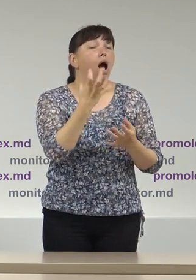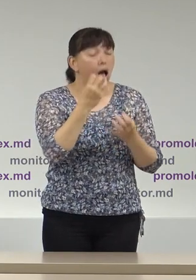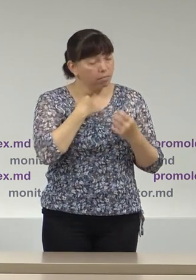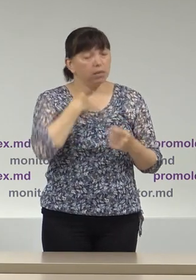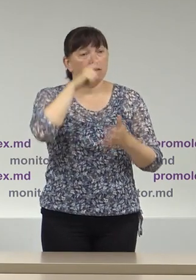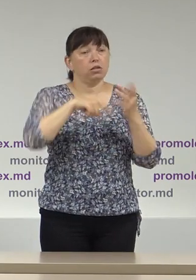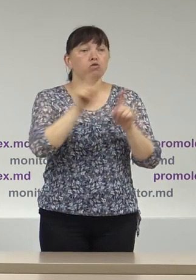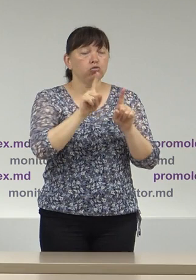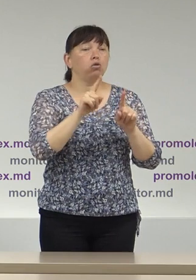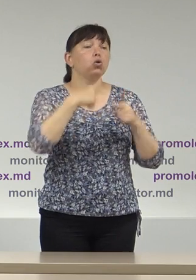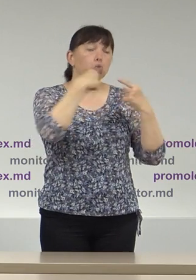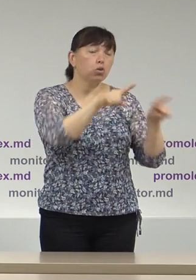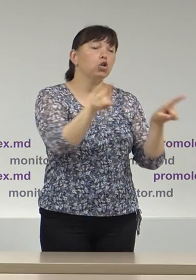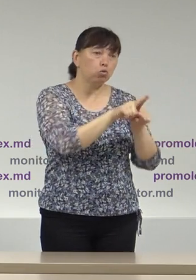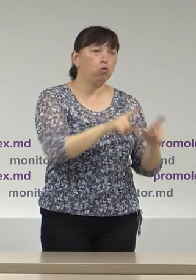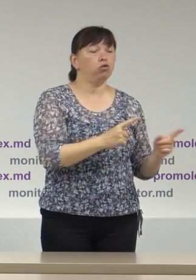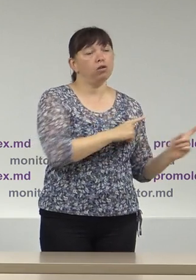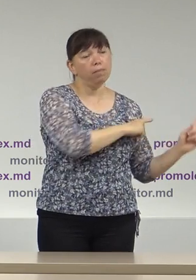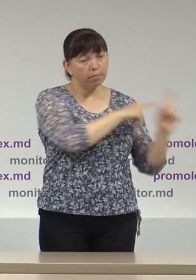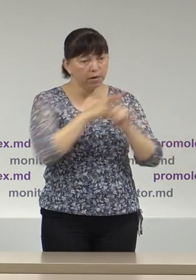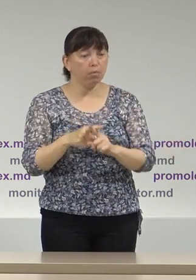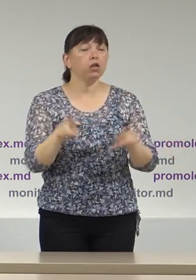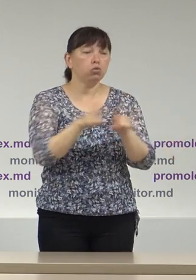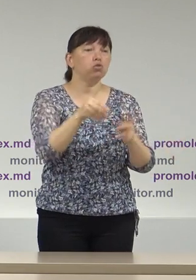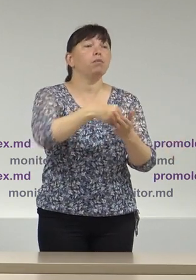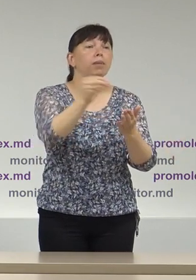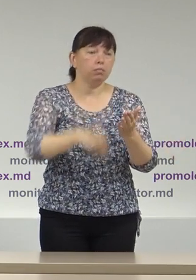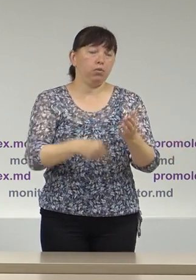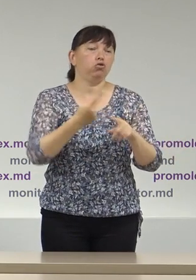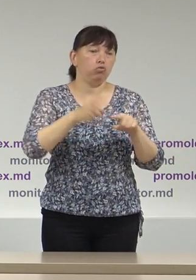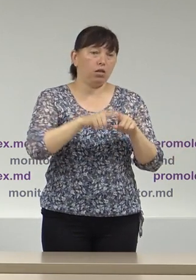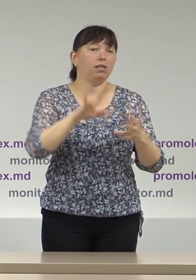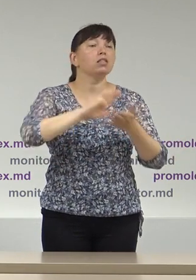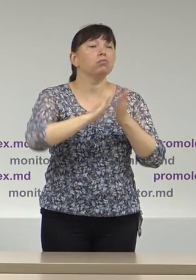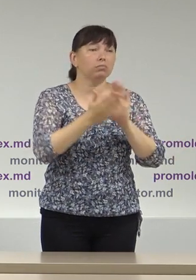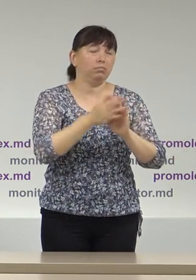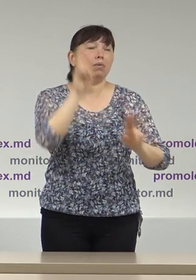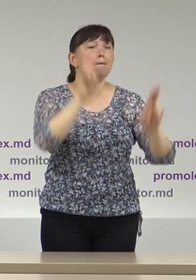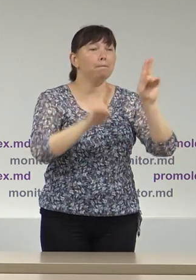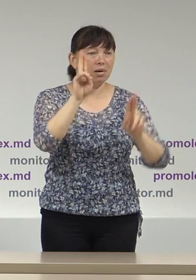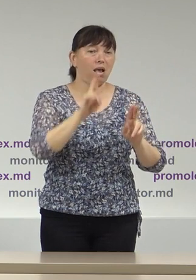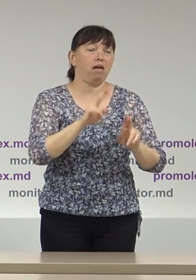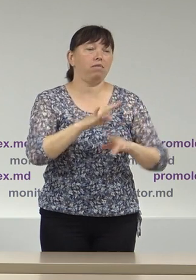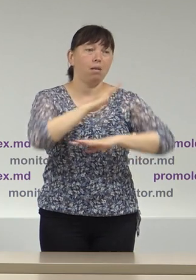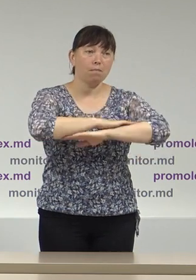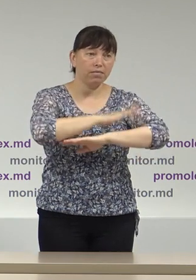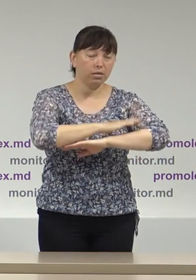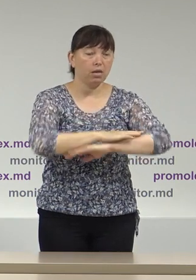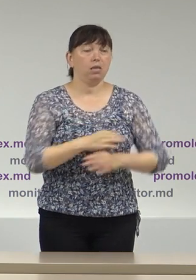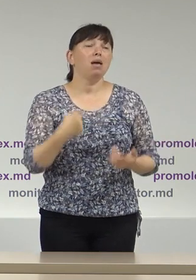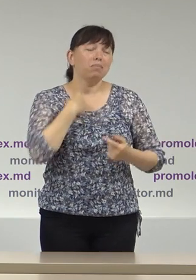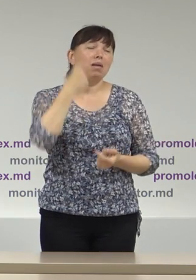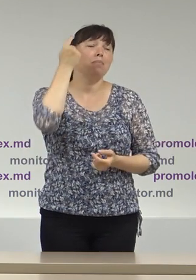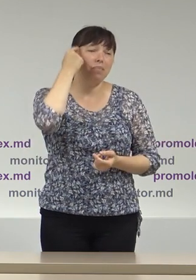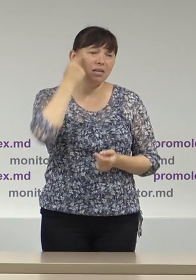electorali se vor rălia și vor semna acel cod de conduită Înțelegem că este vorba